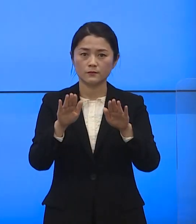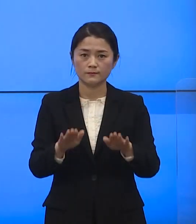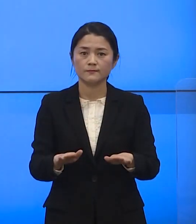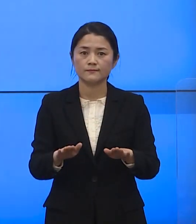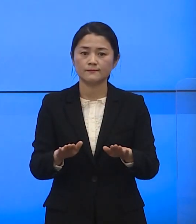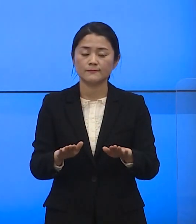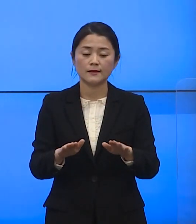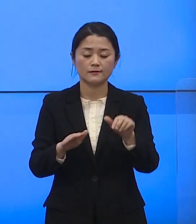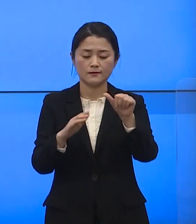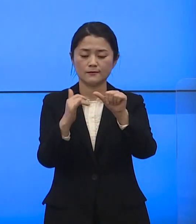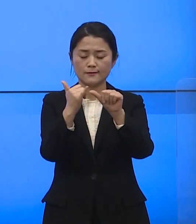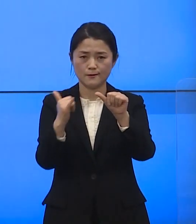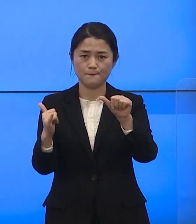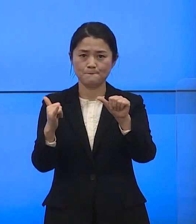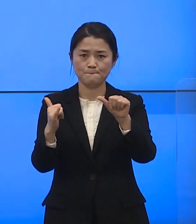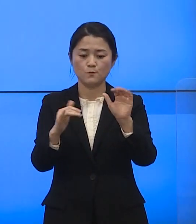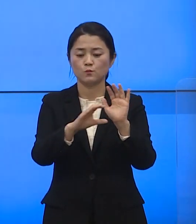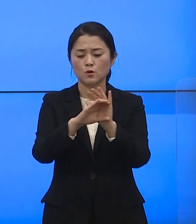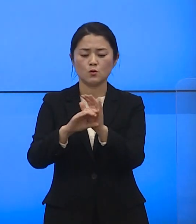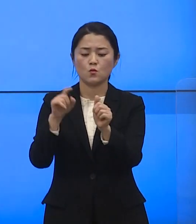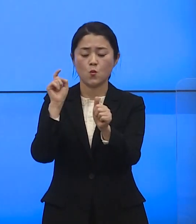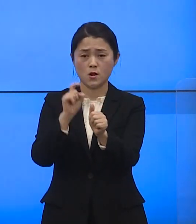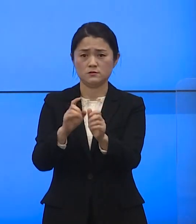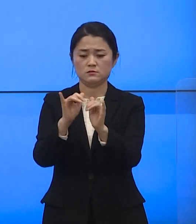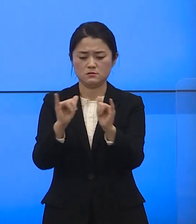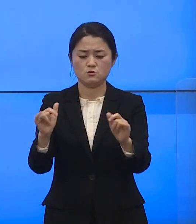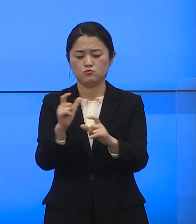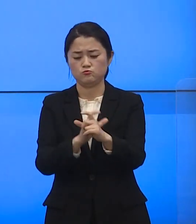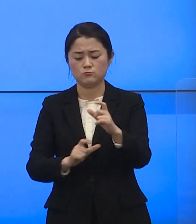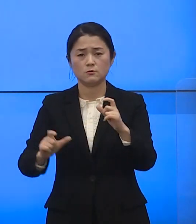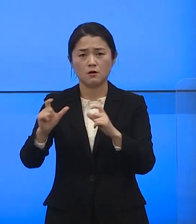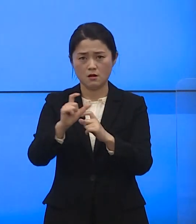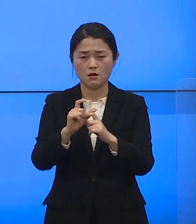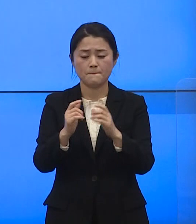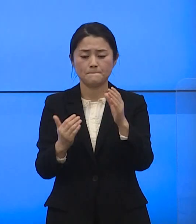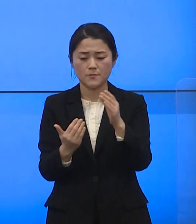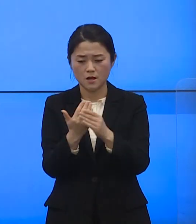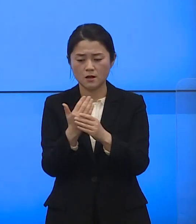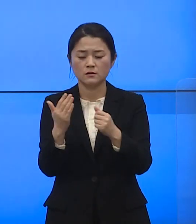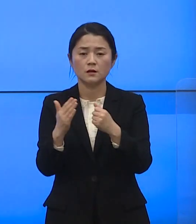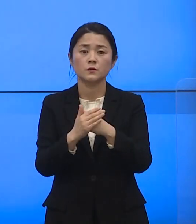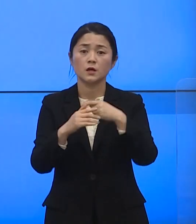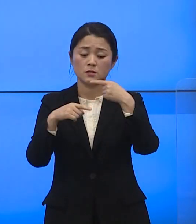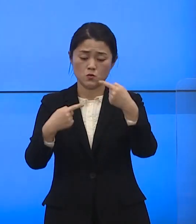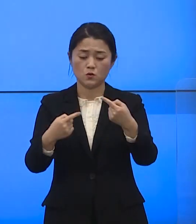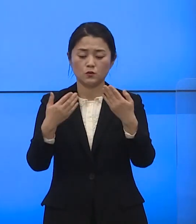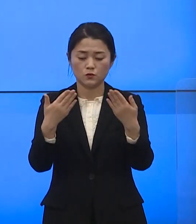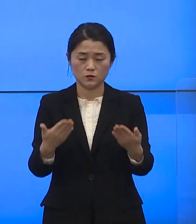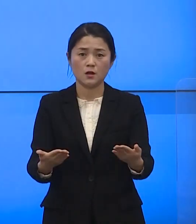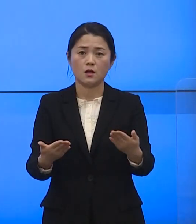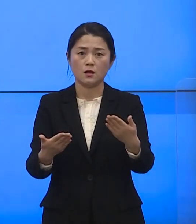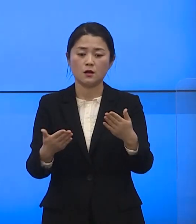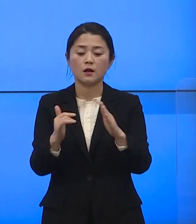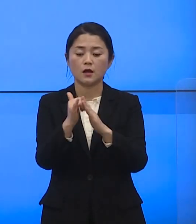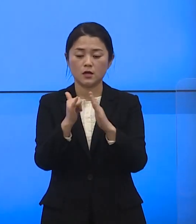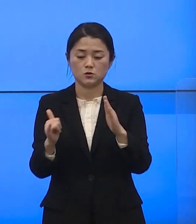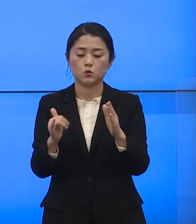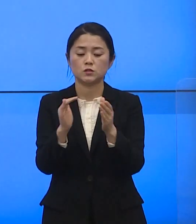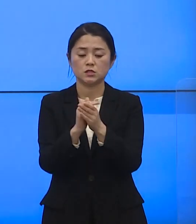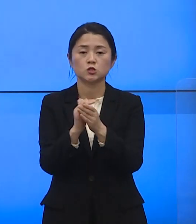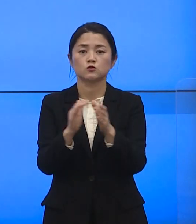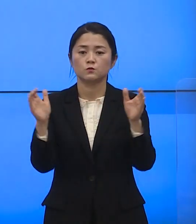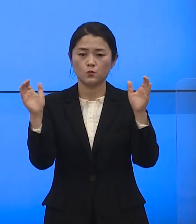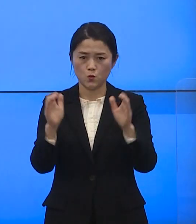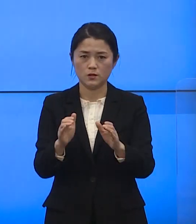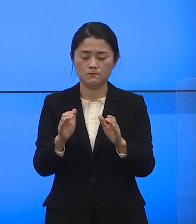5명의 코로나19 확진자가 추가 발생하여 설 명절 가족 및 지인 모임 관련